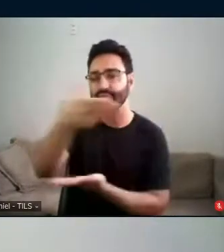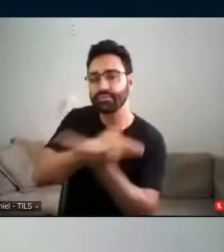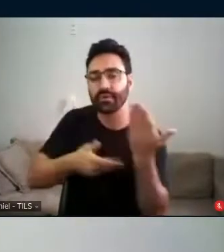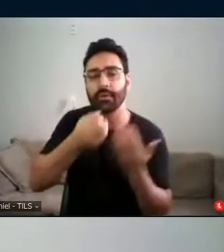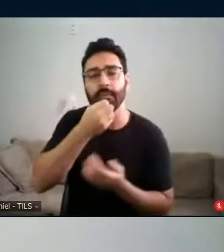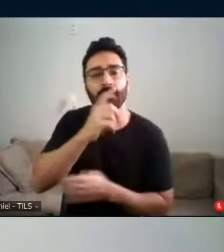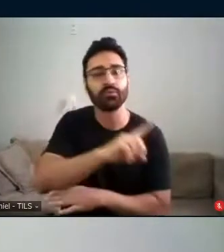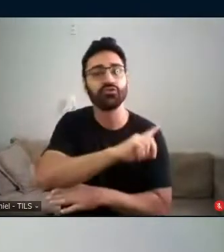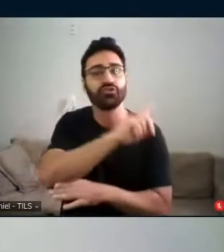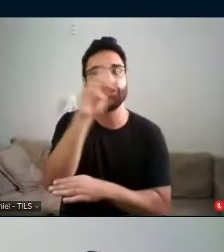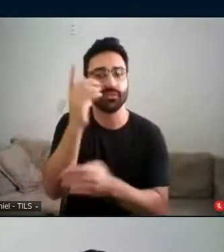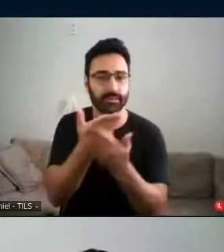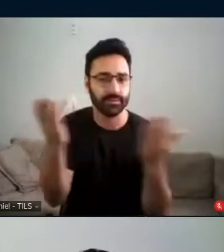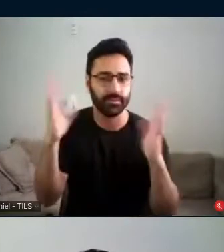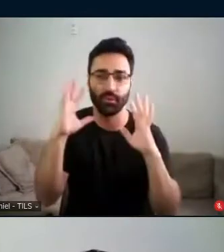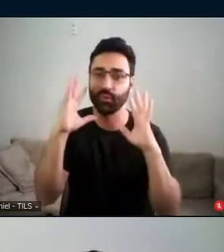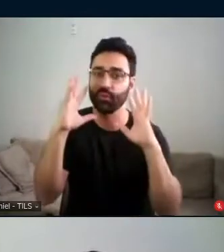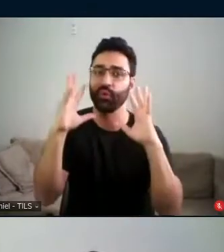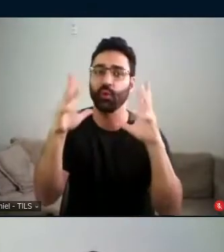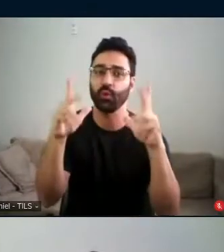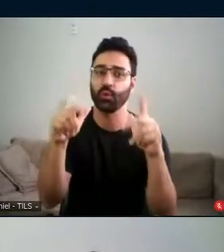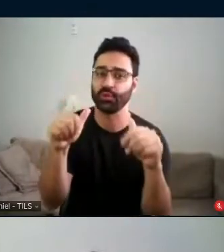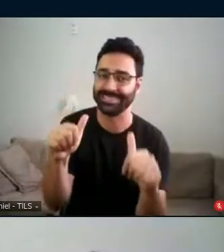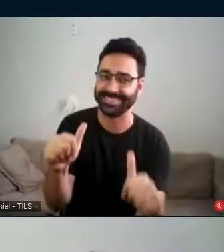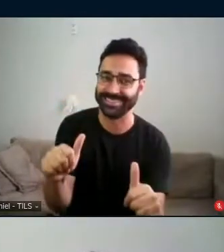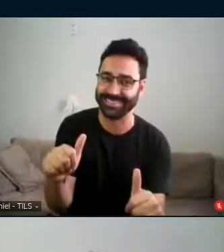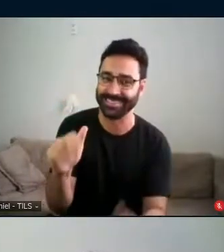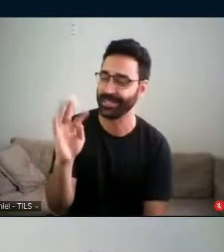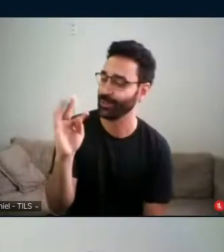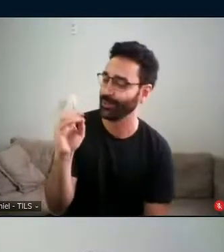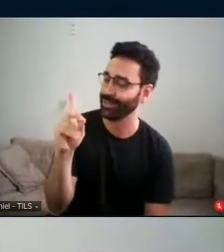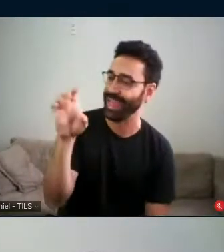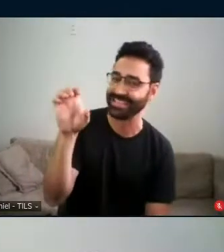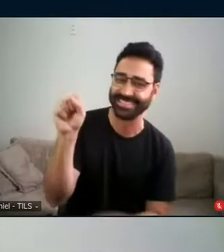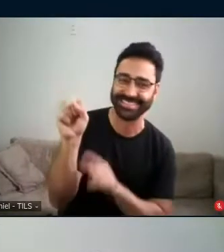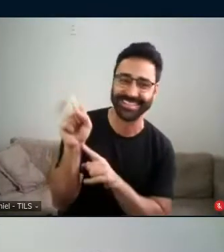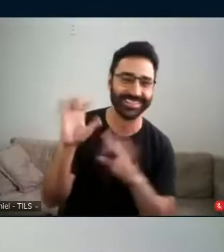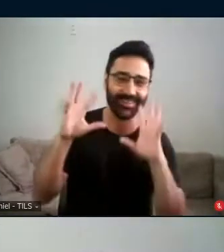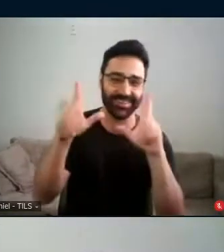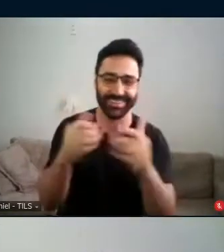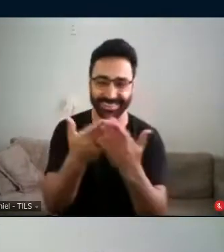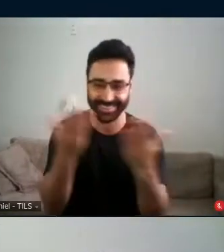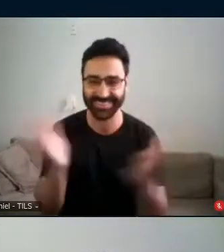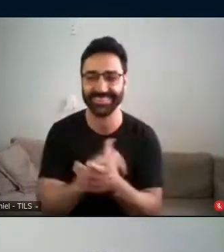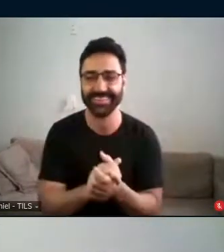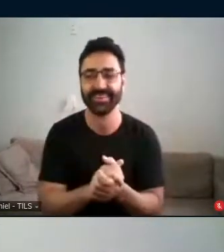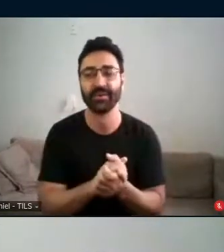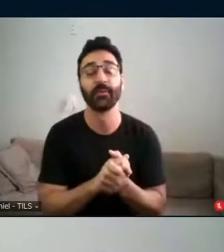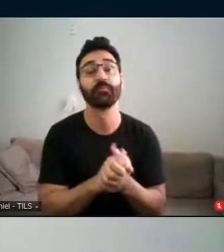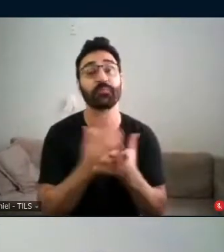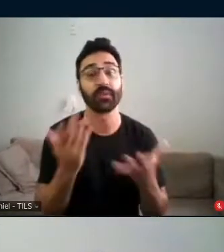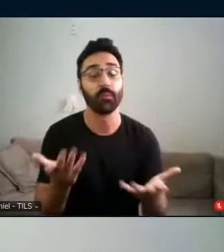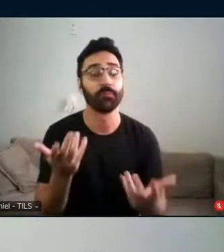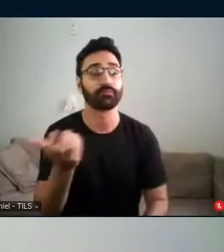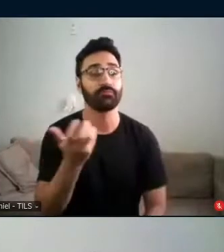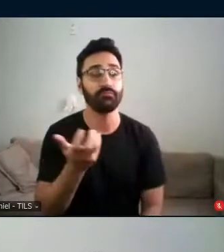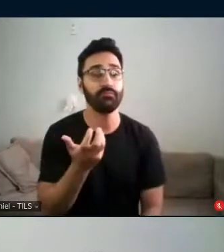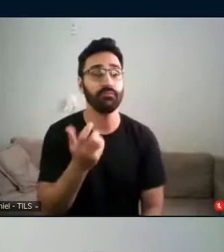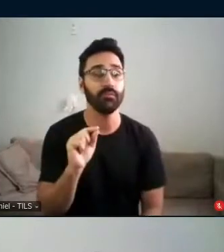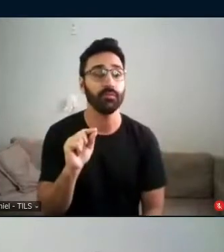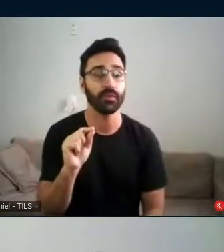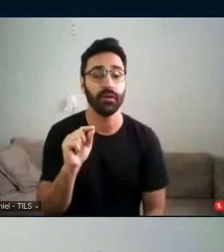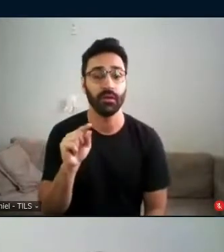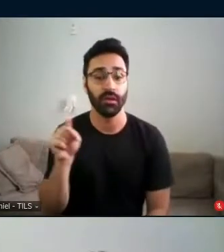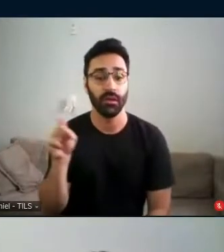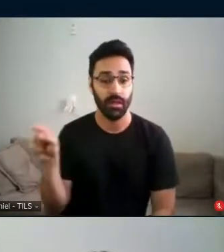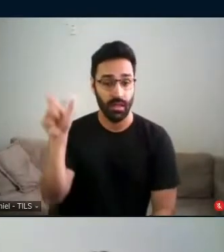todos, a todos, a todes nesse espaço. Então, nós vamos fazer o seguinte. A Tatiana